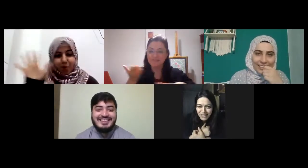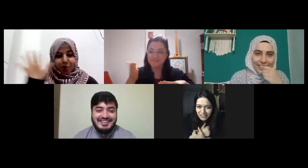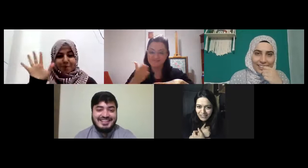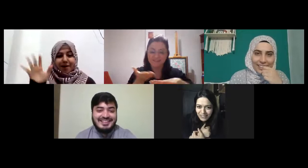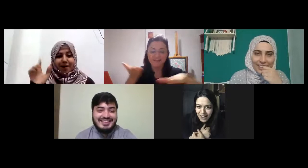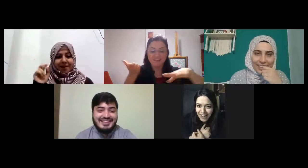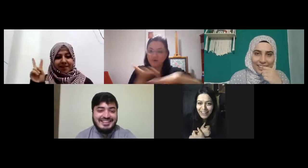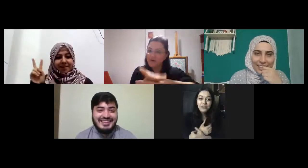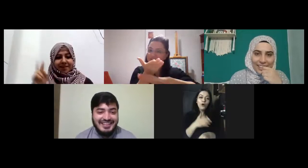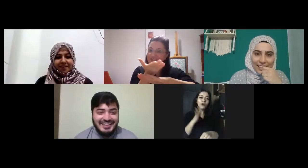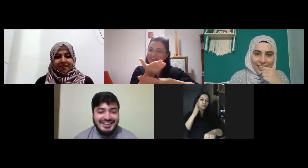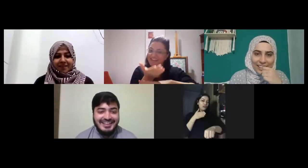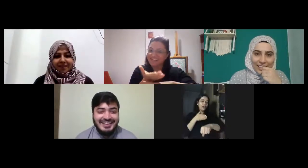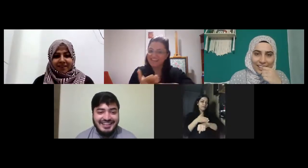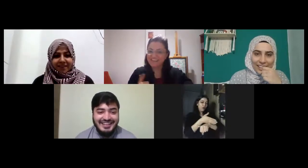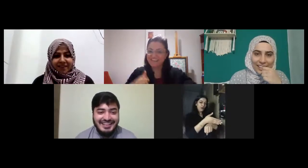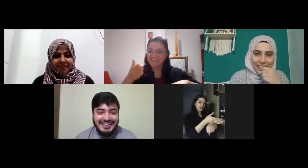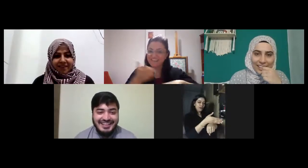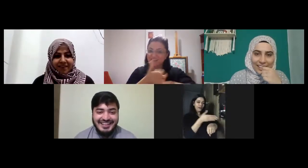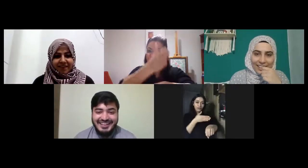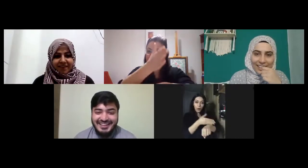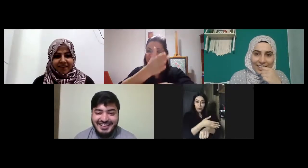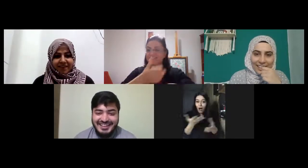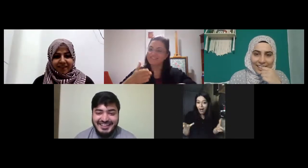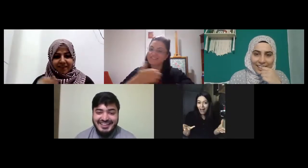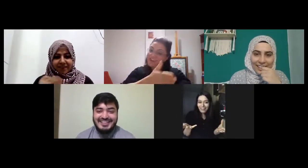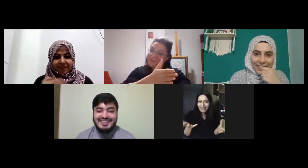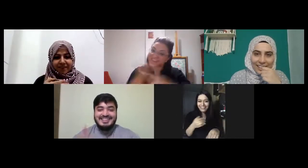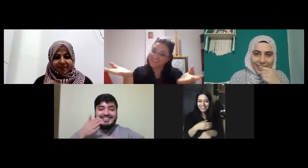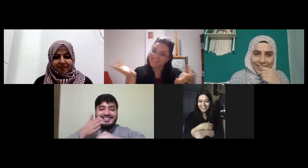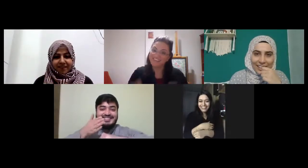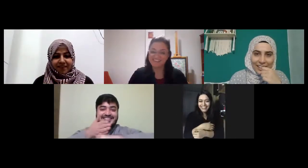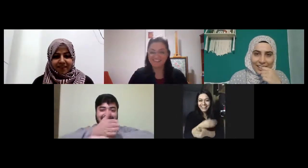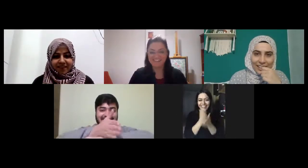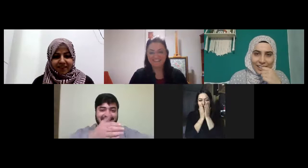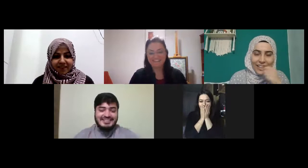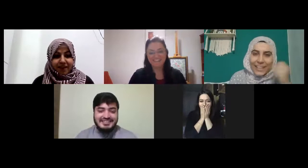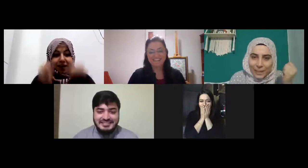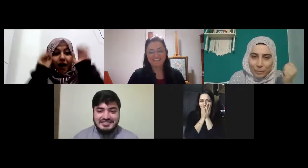mu doğru şu doğru doğru mu doğru elli mi